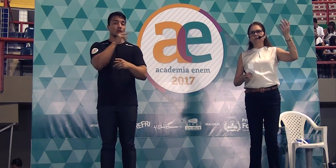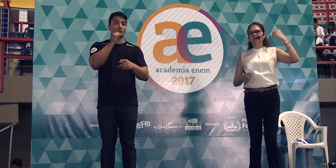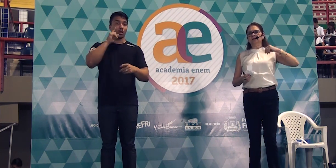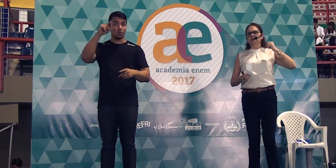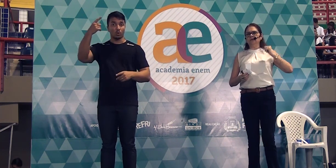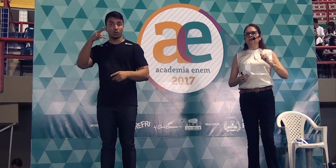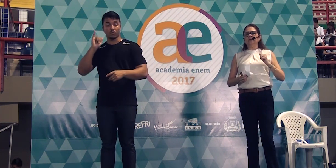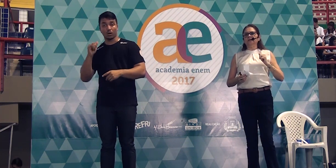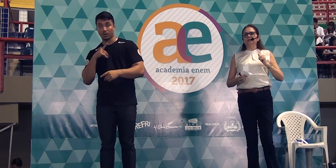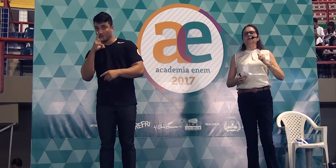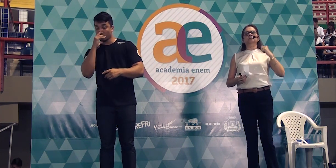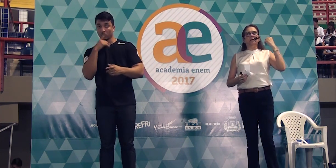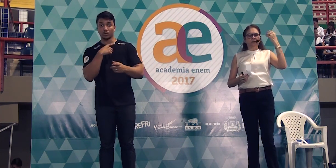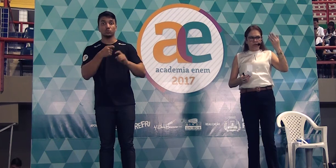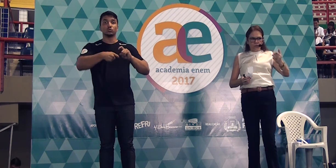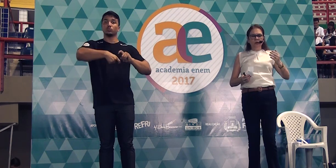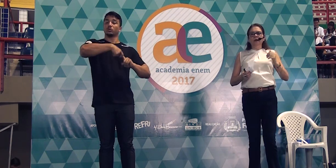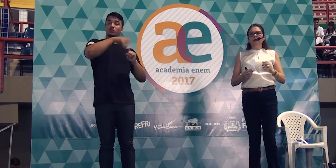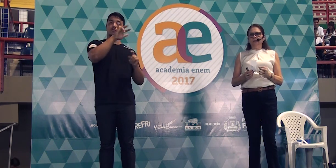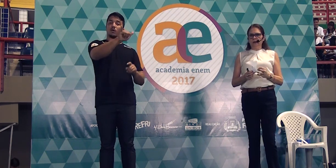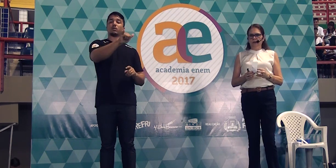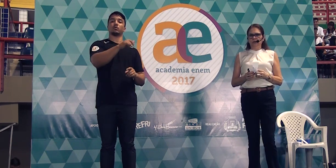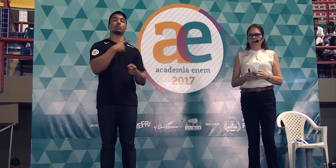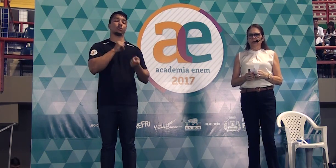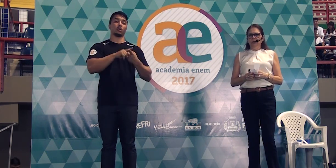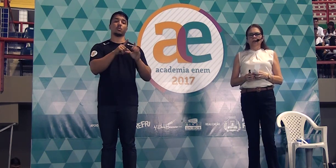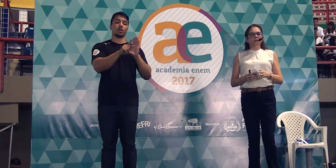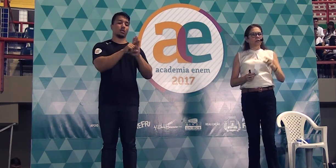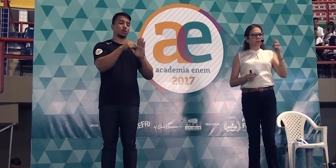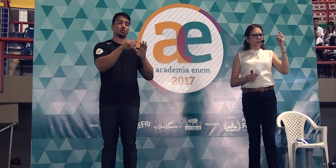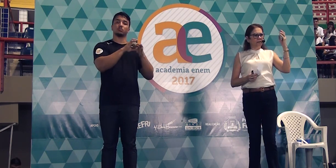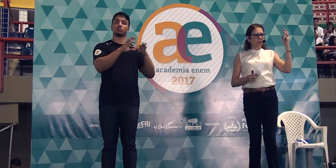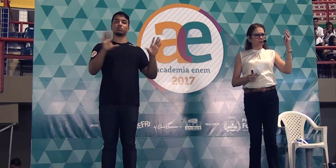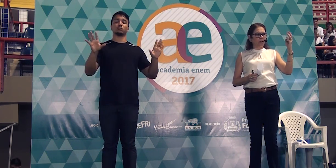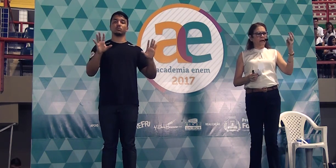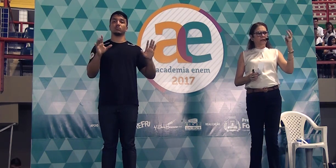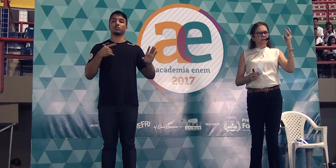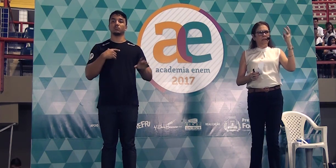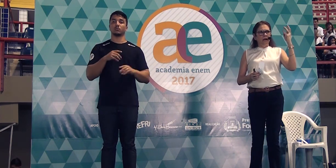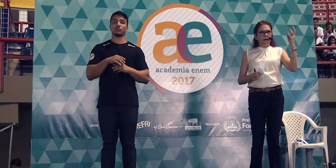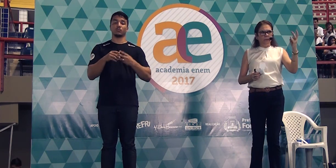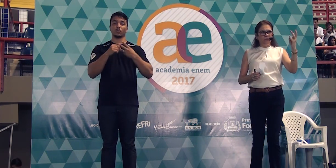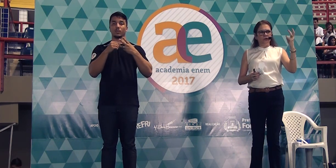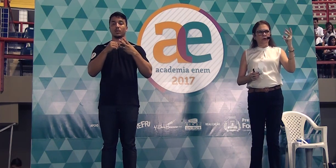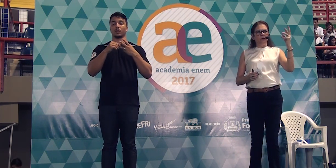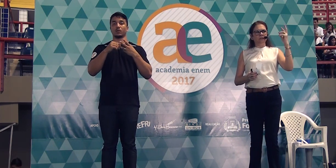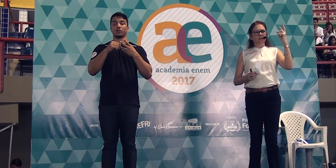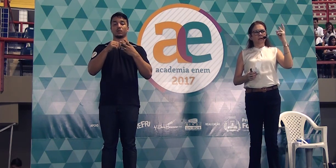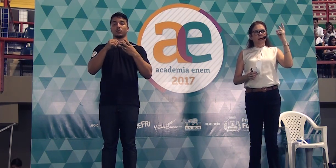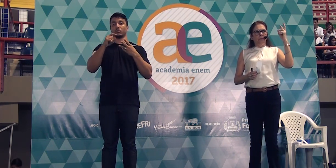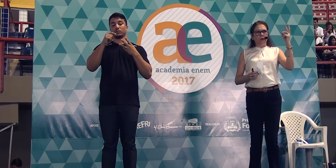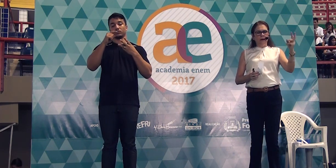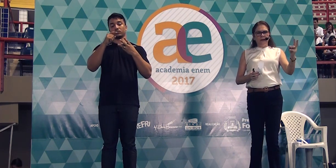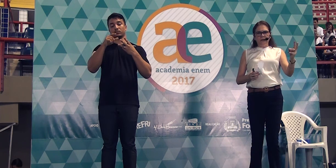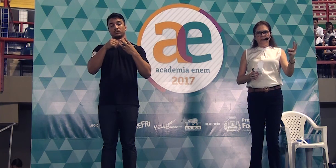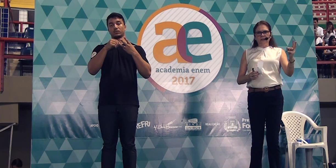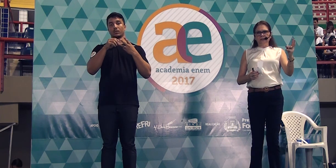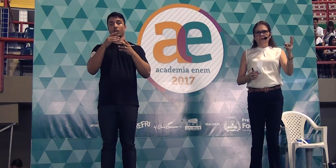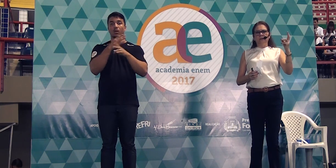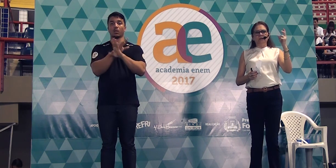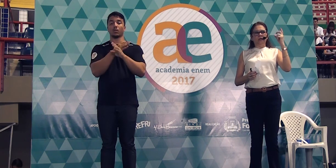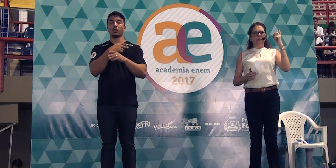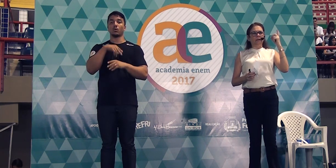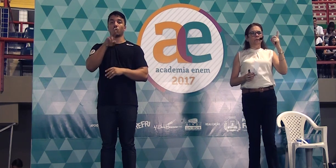e dizer da próxima vez é que você vai ser suspenso ela permite então o terceiro tema é esse arbovirose a